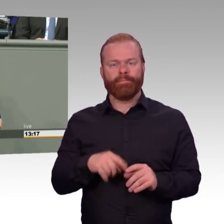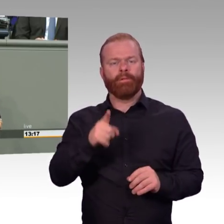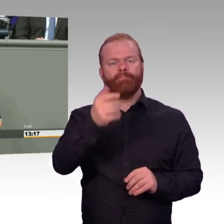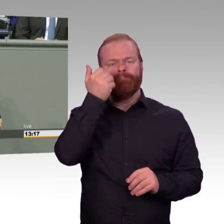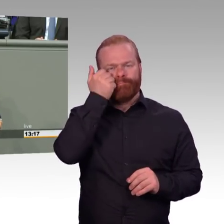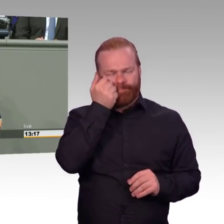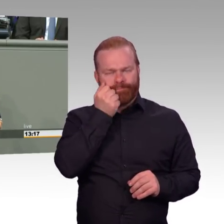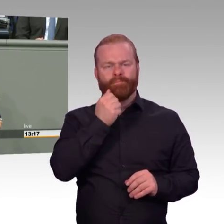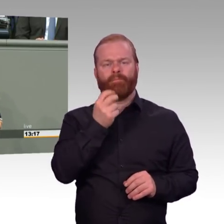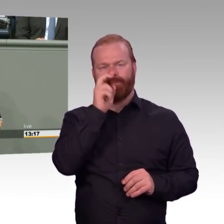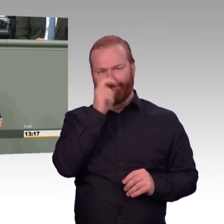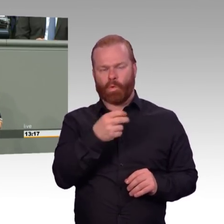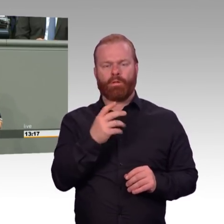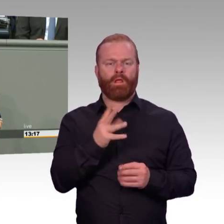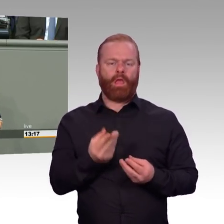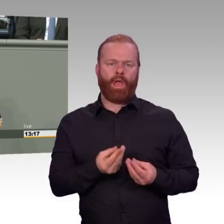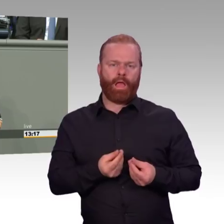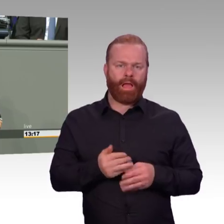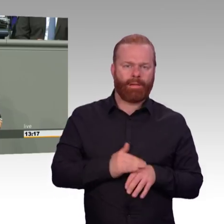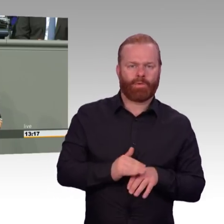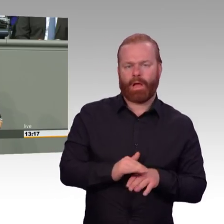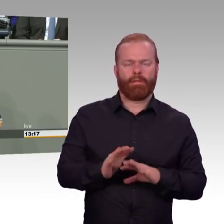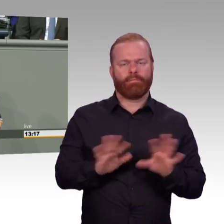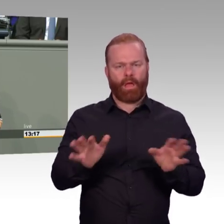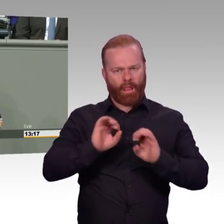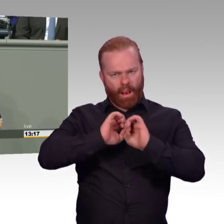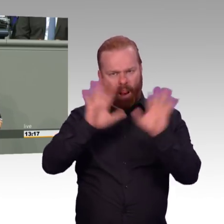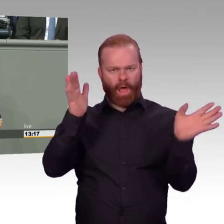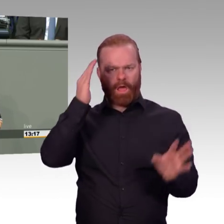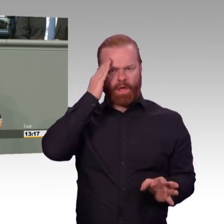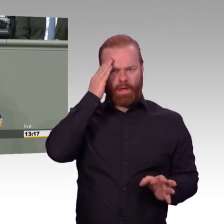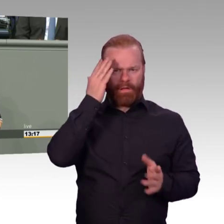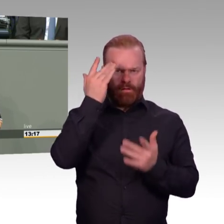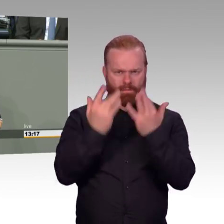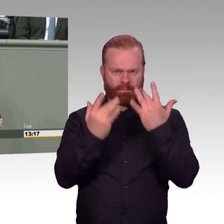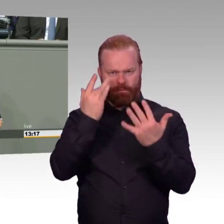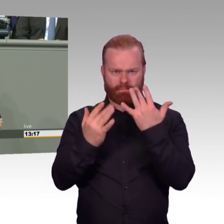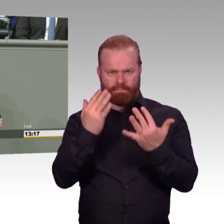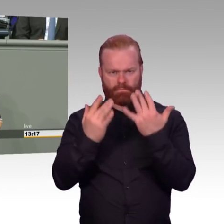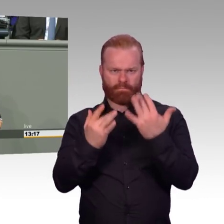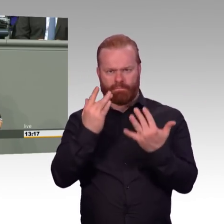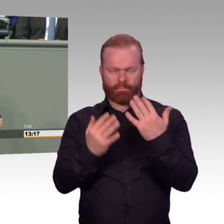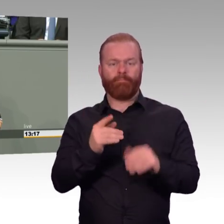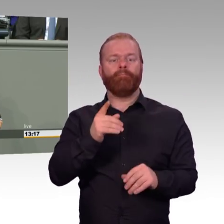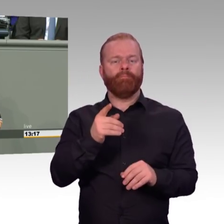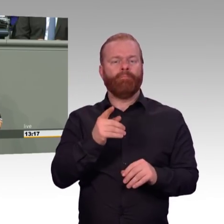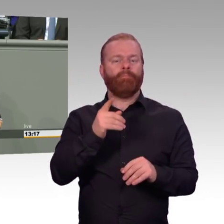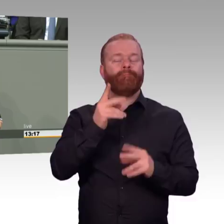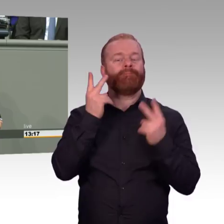Grundlast durch alternative Energien, zum Beispiel durch brauchbare Großspeicher, zur Verfügung stehen. Nichts anderes fordern wir in unserem